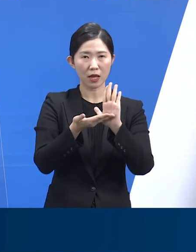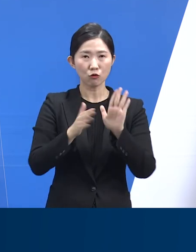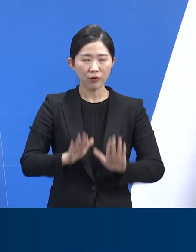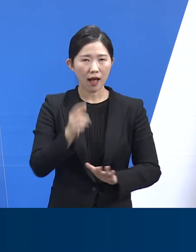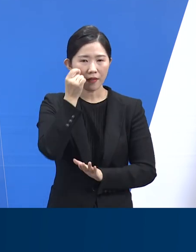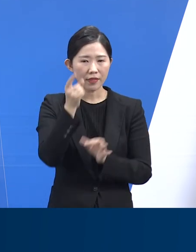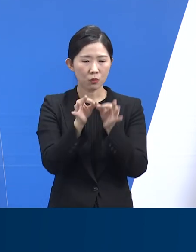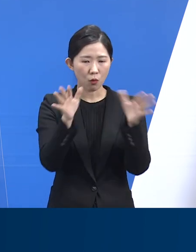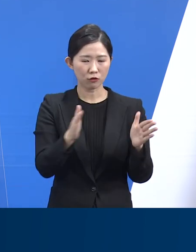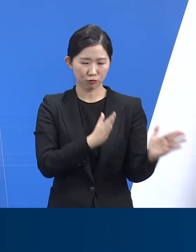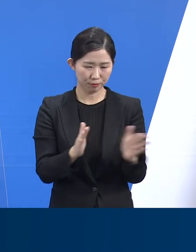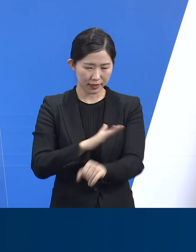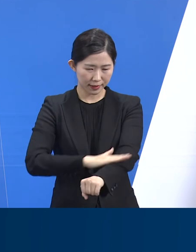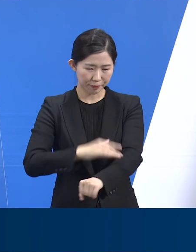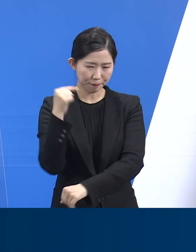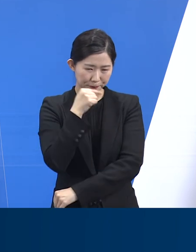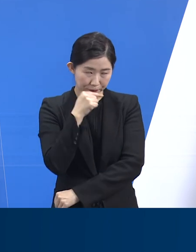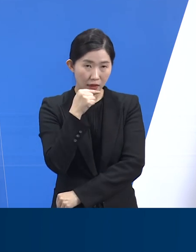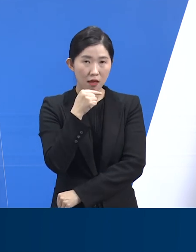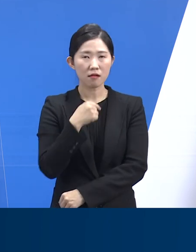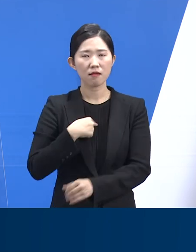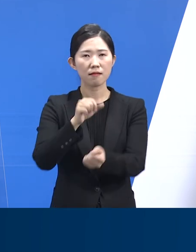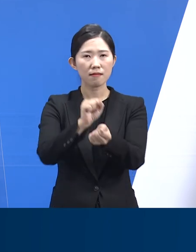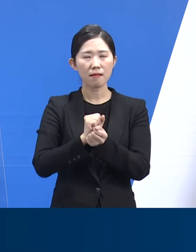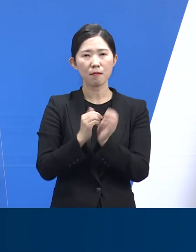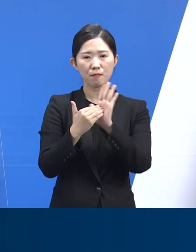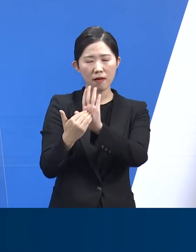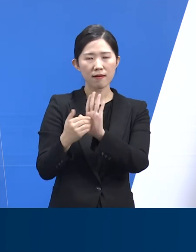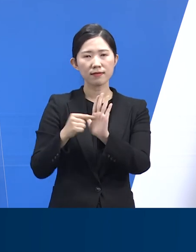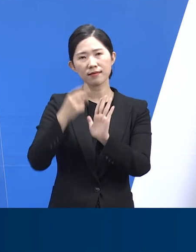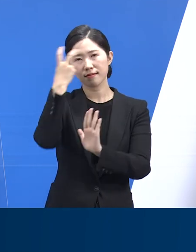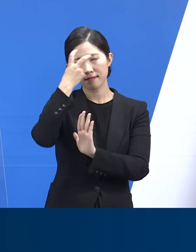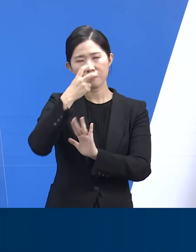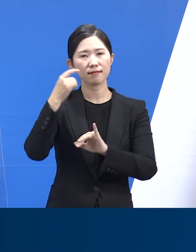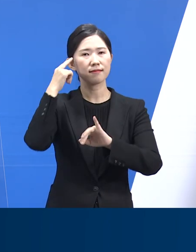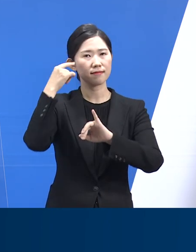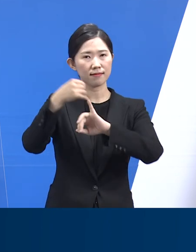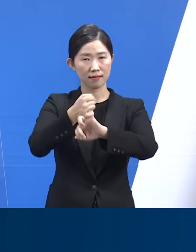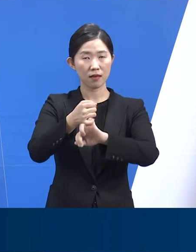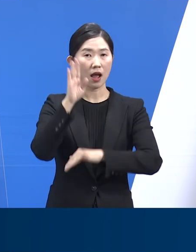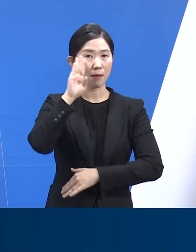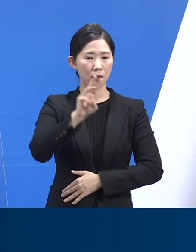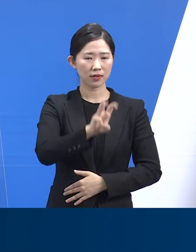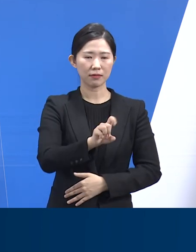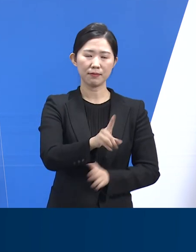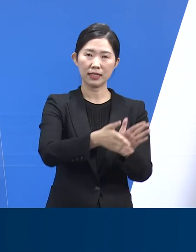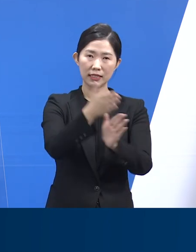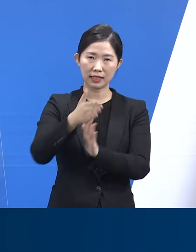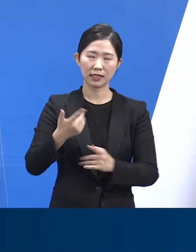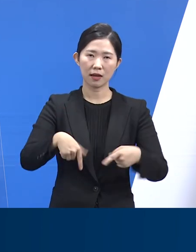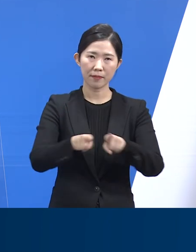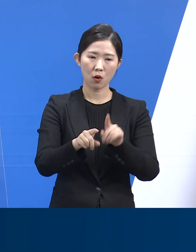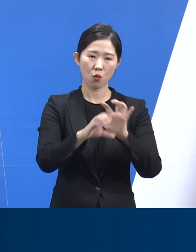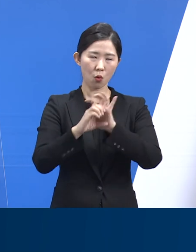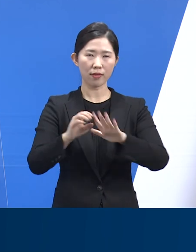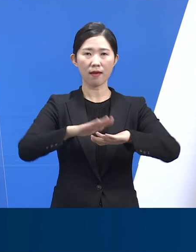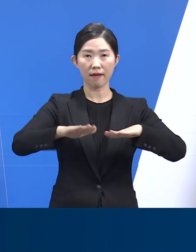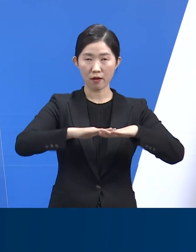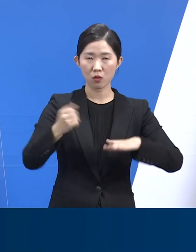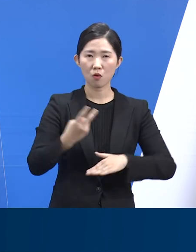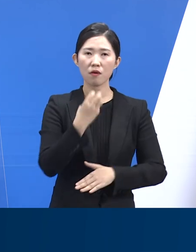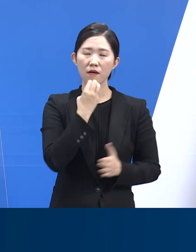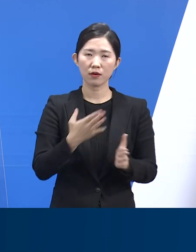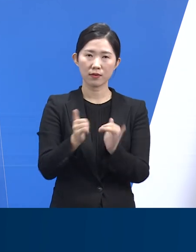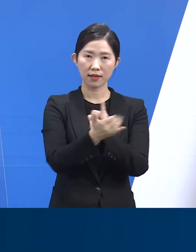환염병 관리에 빈틈이 없도록 노력해 나가겠습니다. 앞으로도 경기도는 31개 시군과 함께 코로나19 극복과 도민의